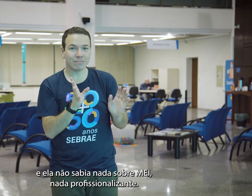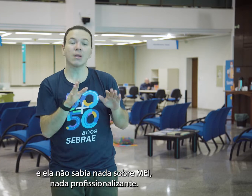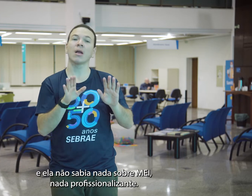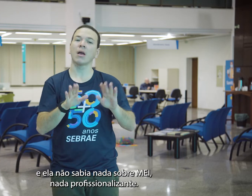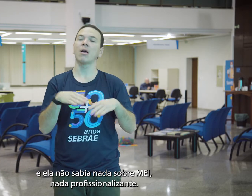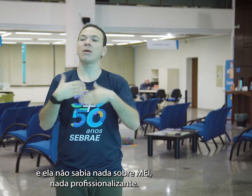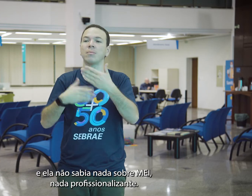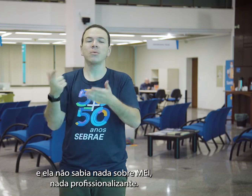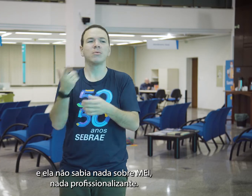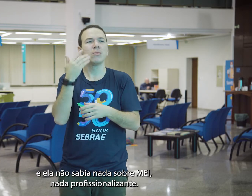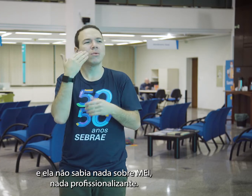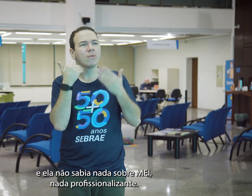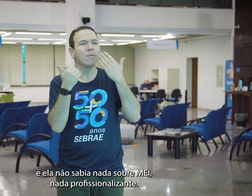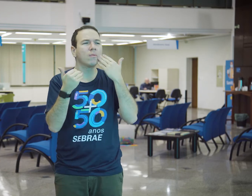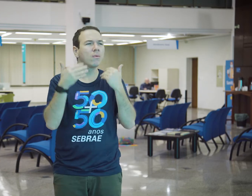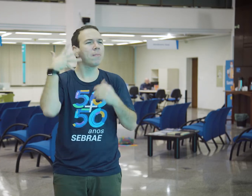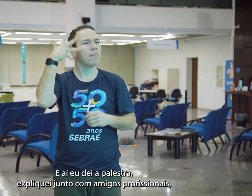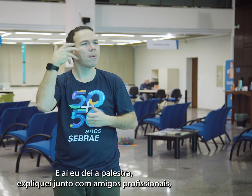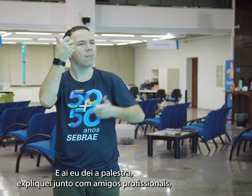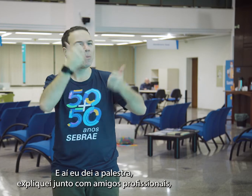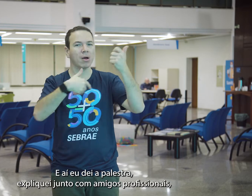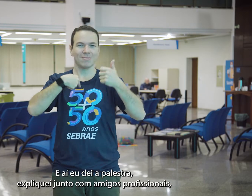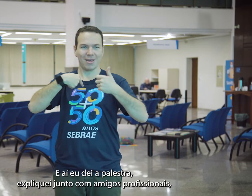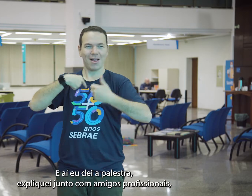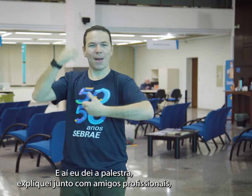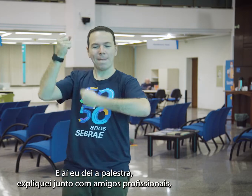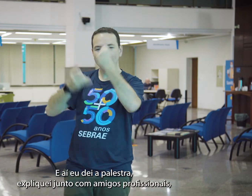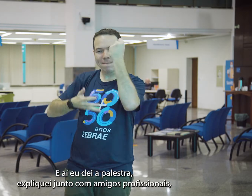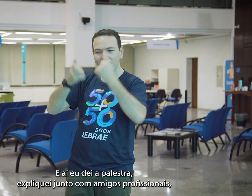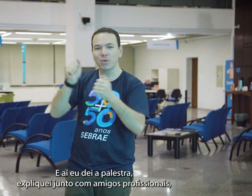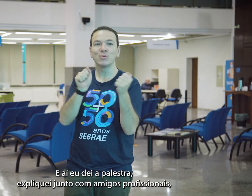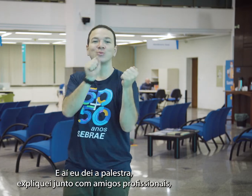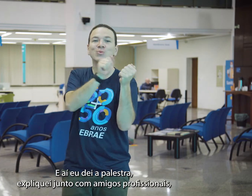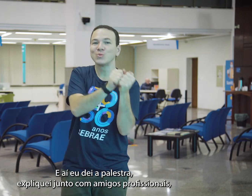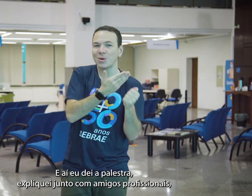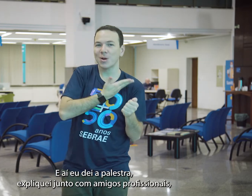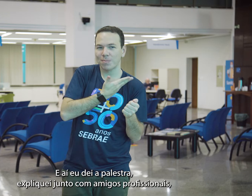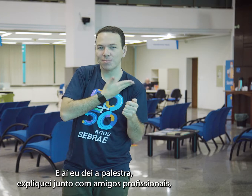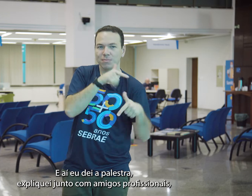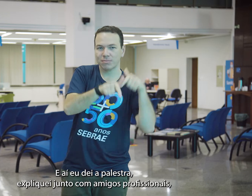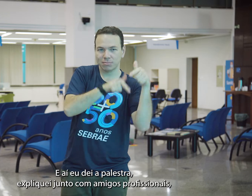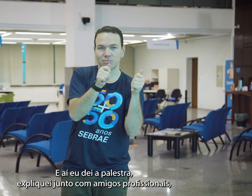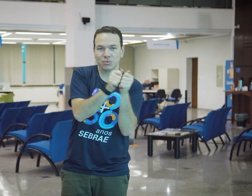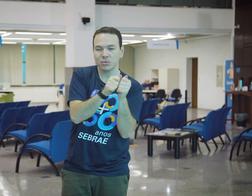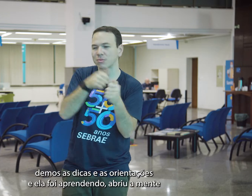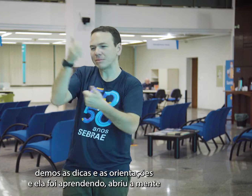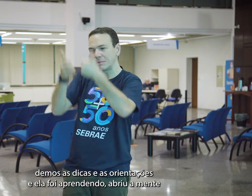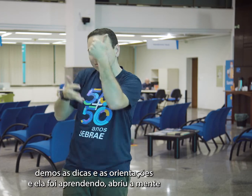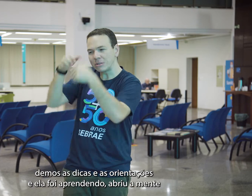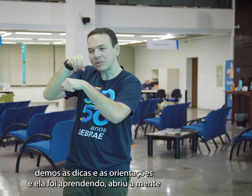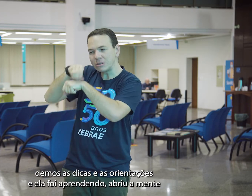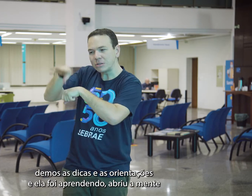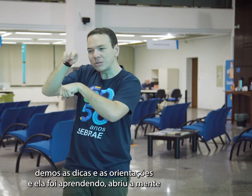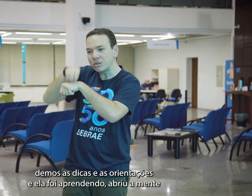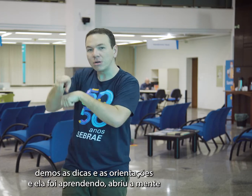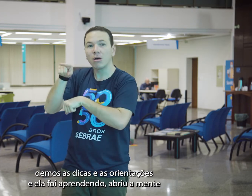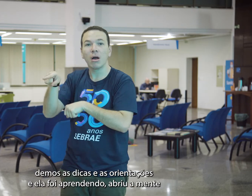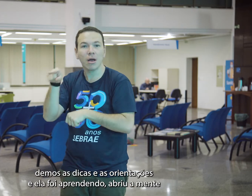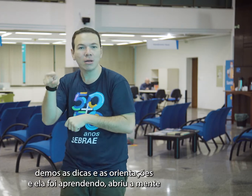nada de profissionalizante. E aí eu fudei a palestra, eu expliquei junto com amigos profissionais, demos as dicas e as orientações